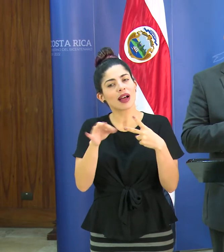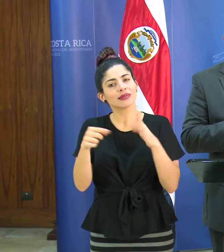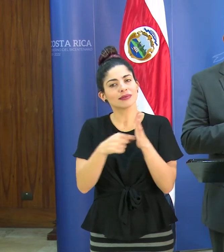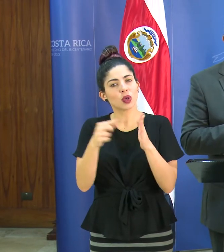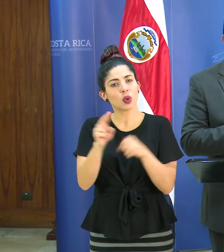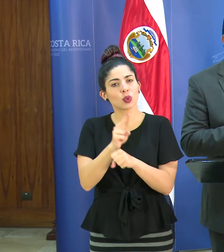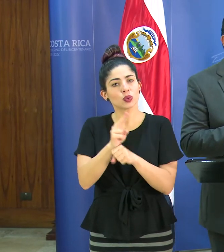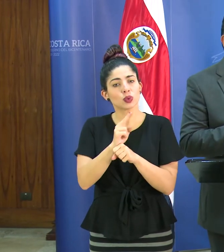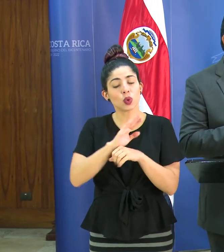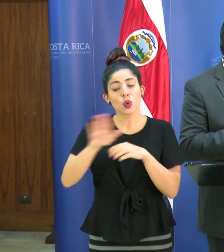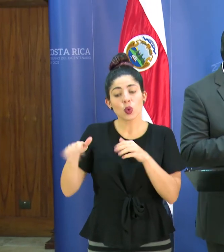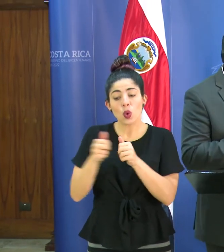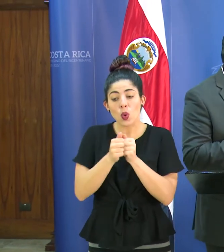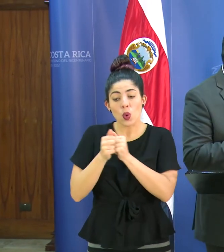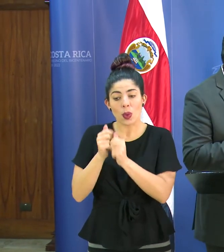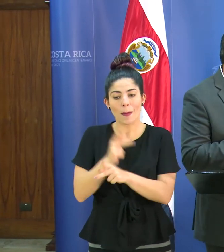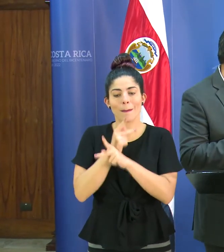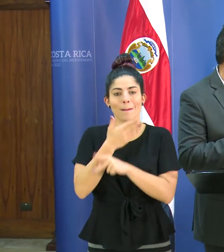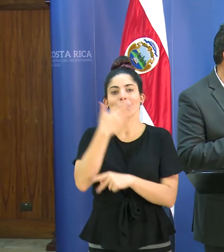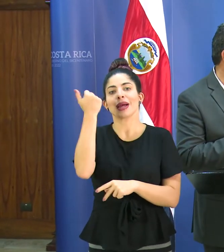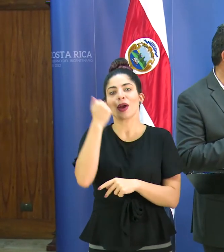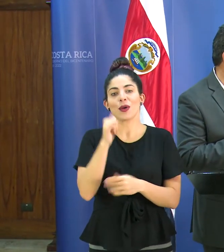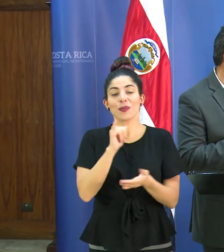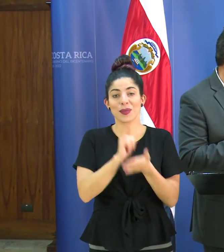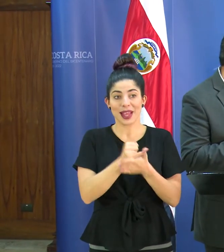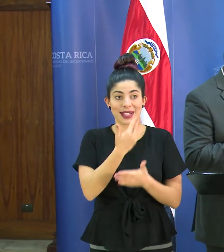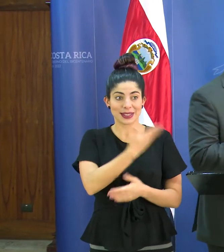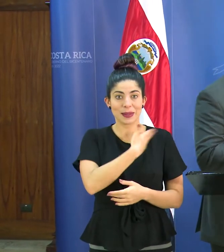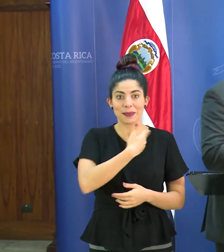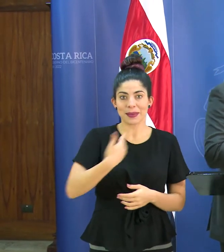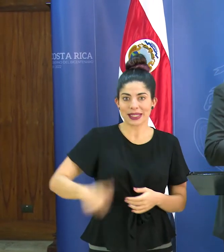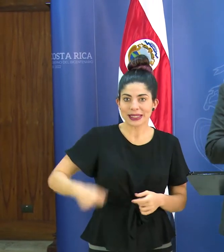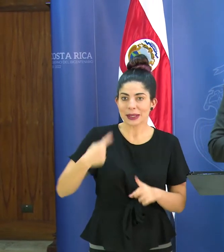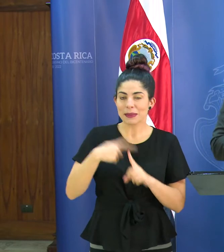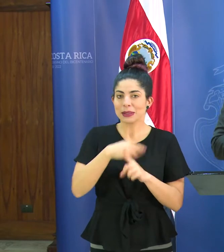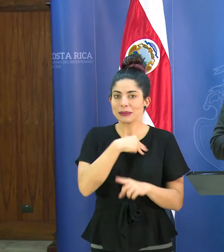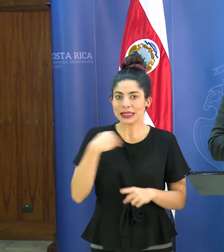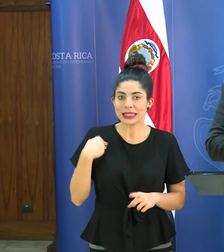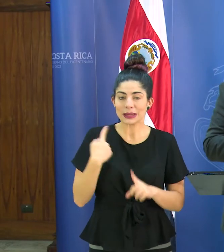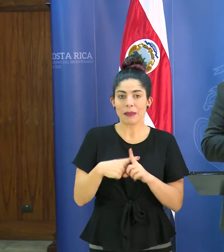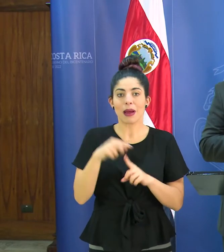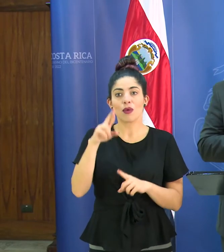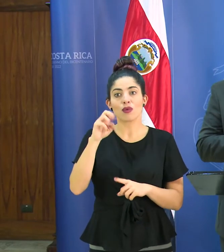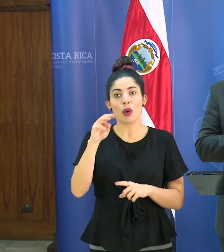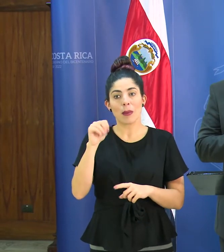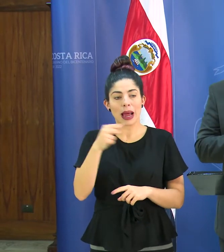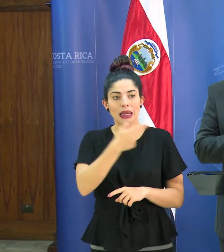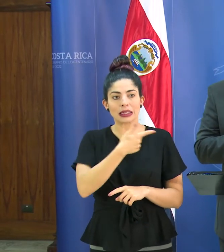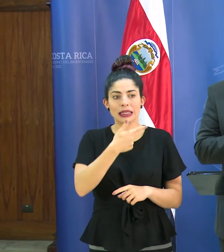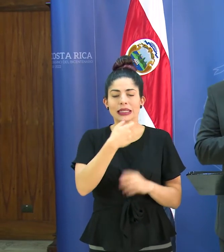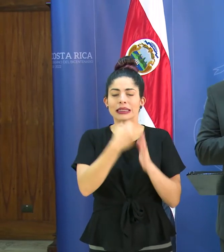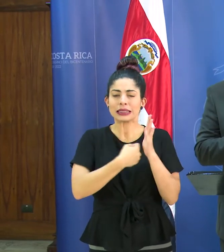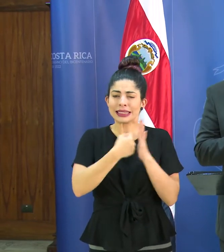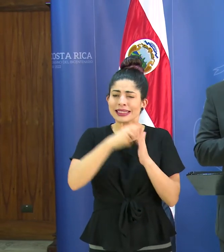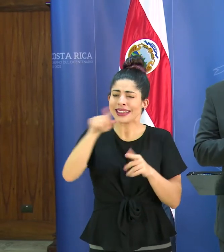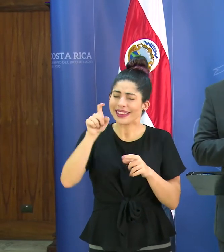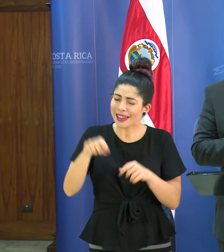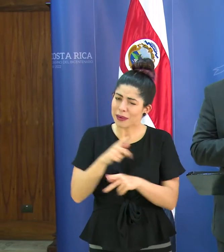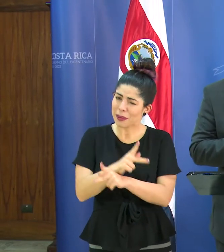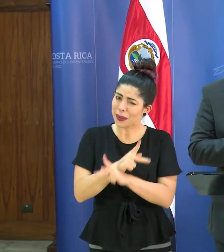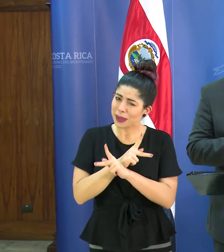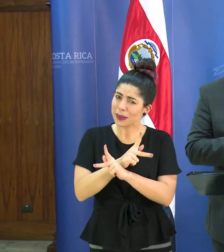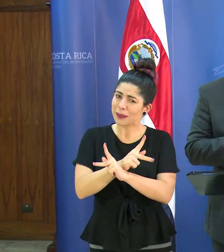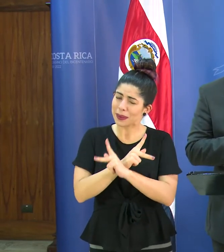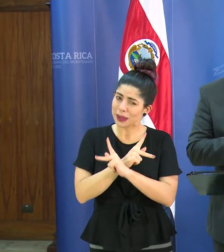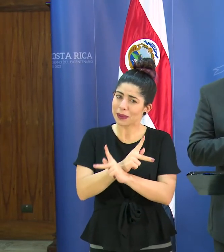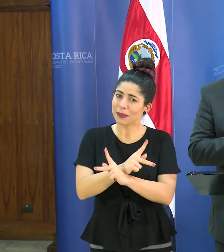usamos que juntos prevenimos mejor y es lo que el señor presidente el señor ministro y don Román nos han insistido en prevenir prevenir y